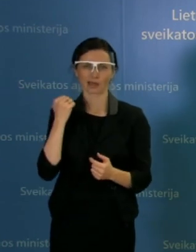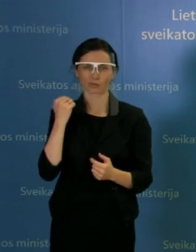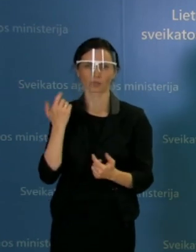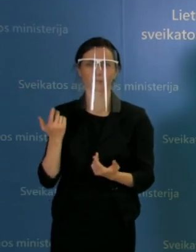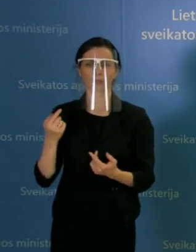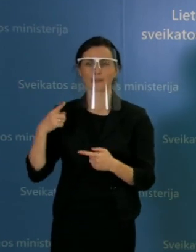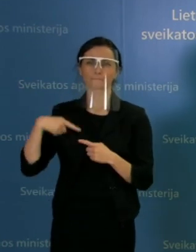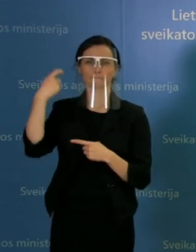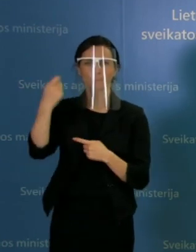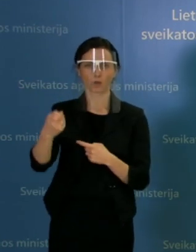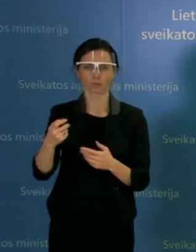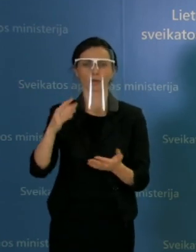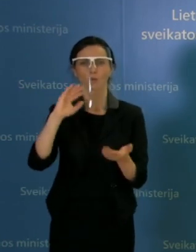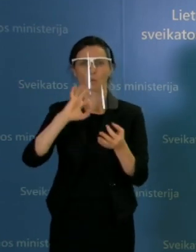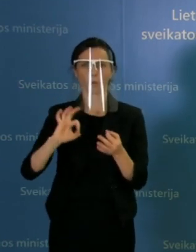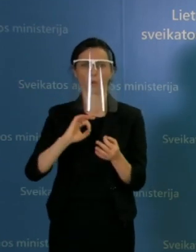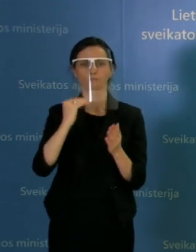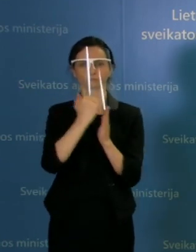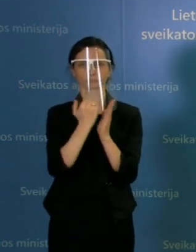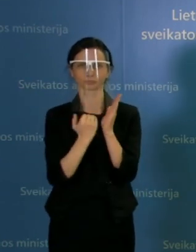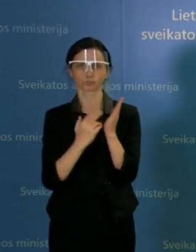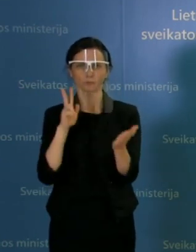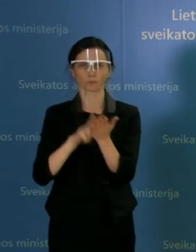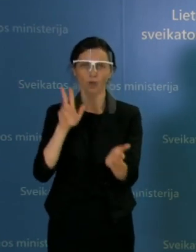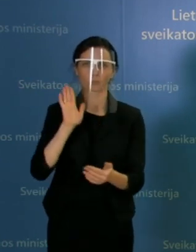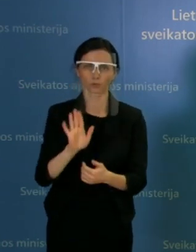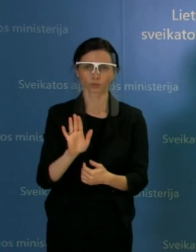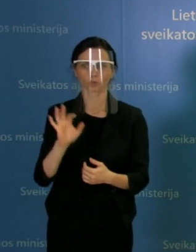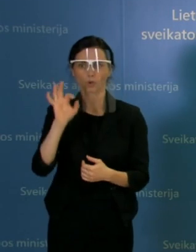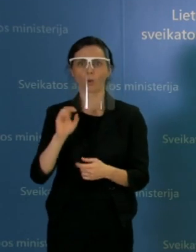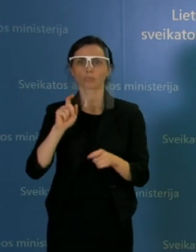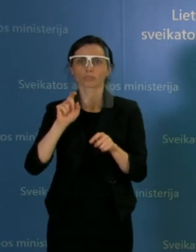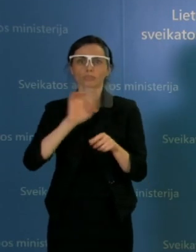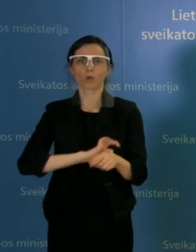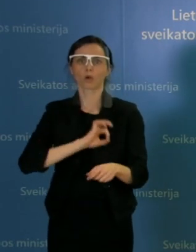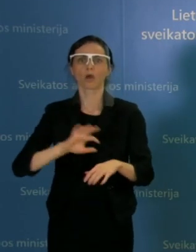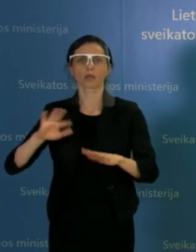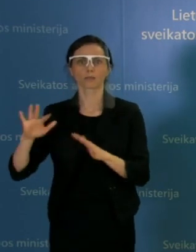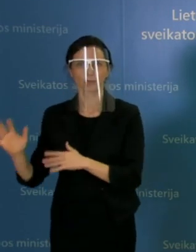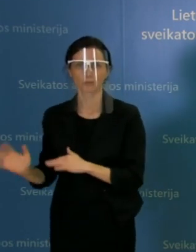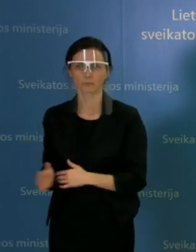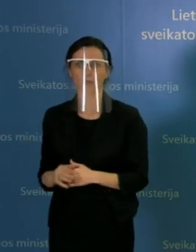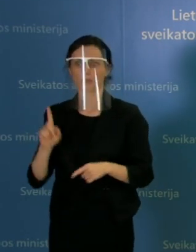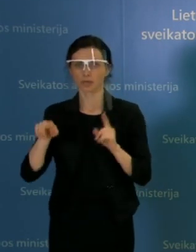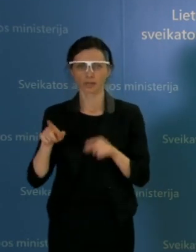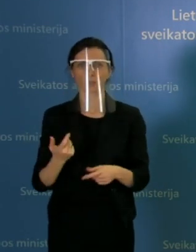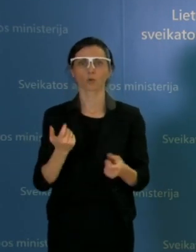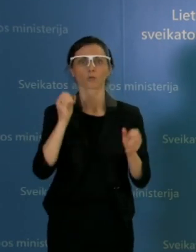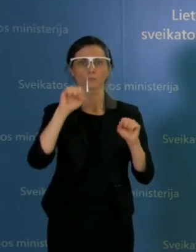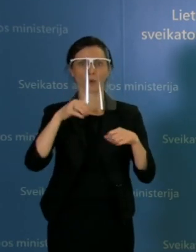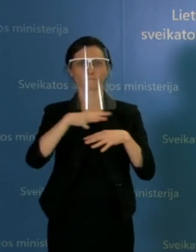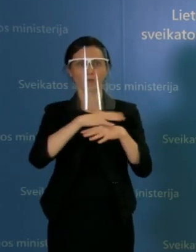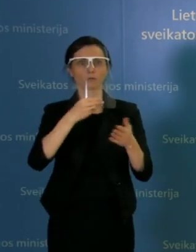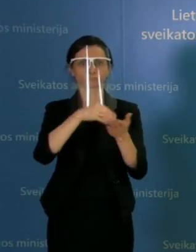turėti jau patvirtintas tvarkas dėl jų naudojimo. Ir tada tie, kas jau jūsų gebės įsigyti rinkoje, jau galės pradėti